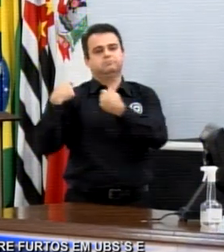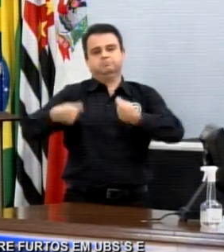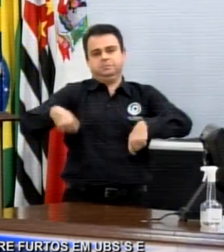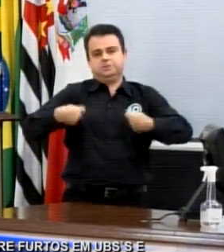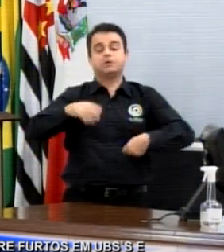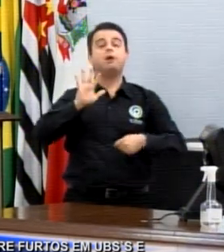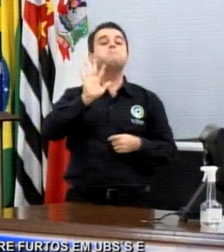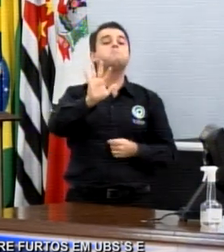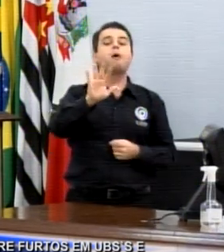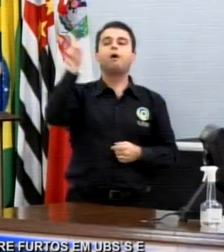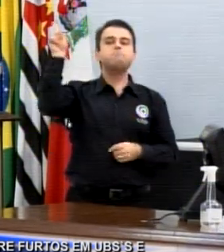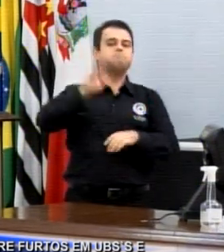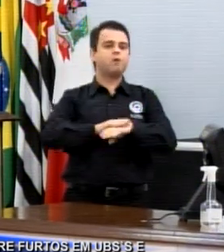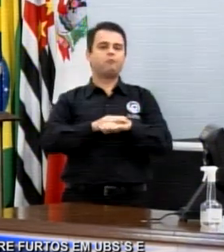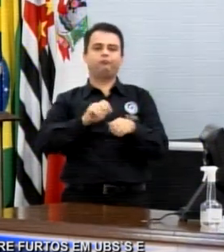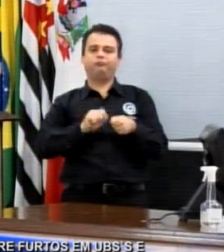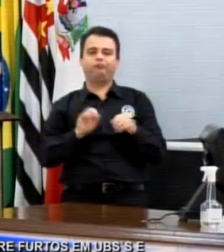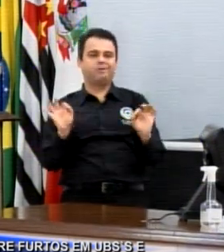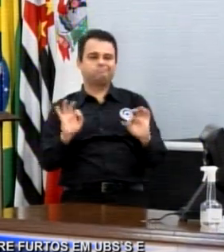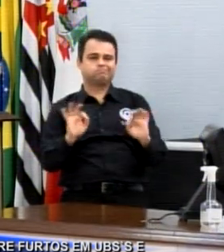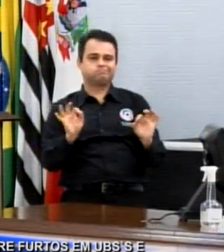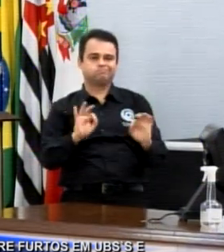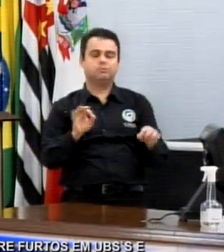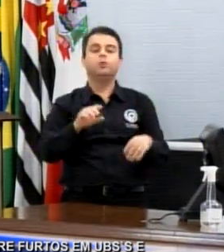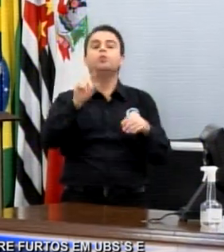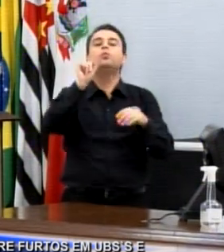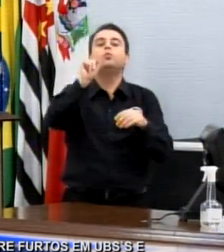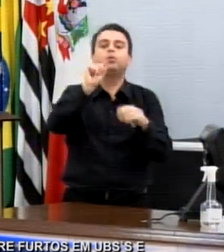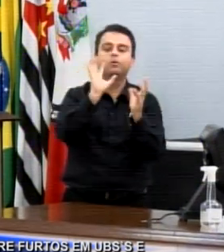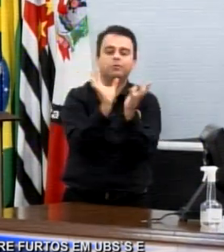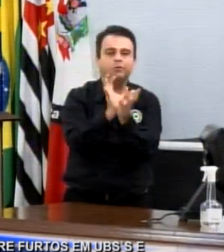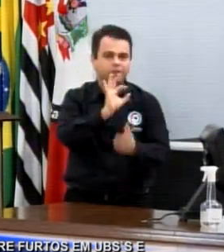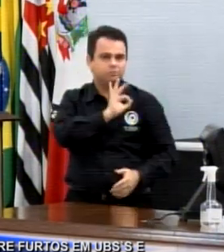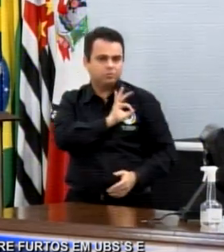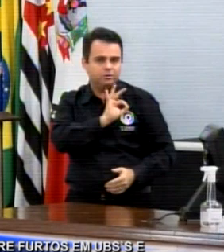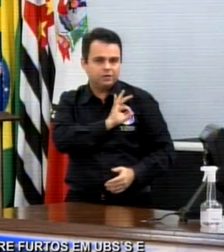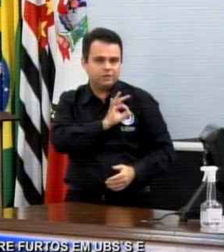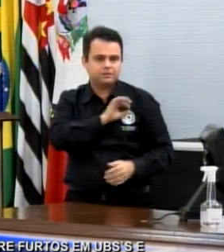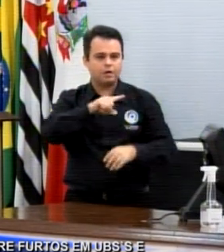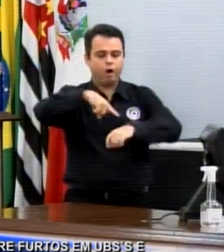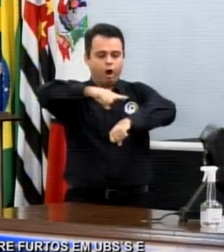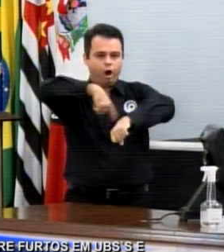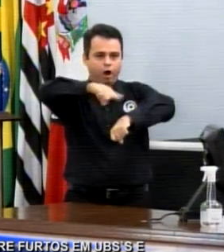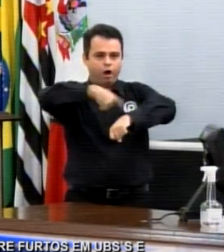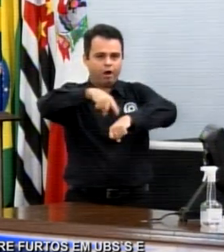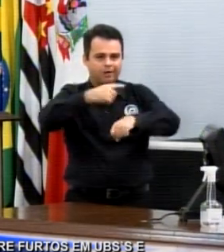Guarda Municipal. Lógico, não permitiram. Gastoscofe público.